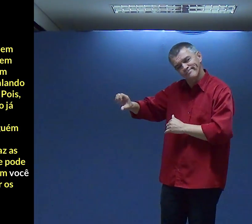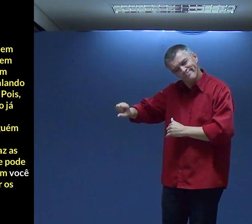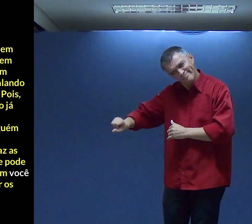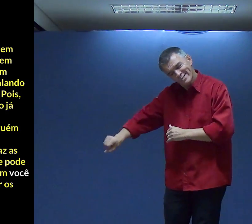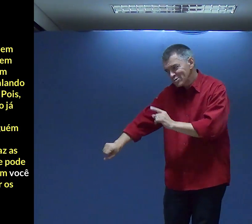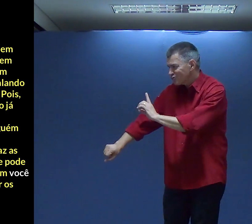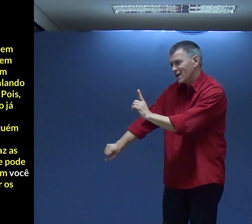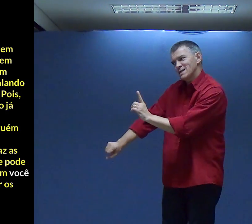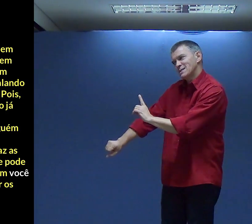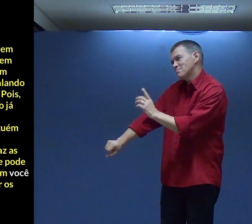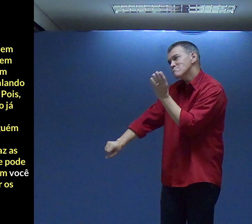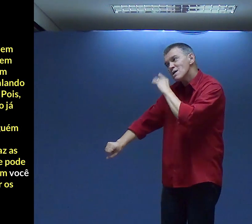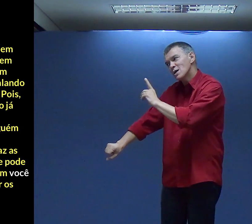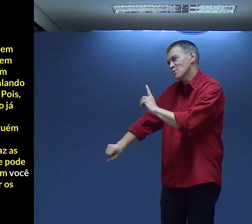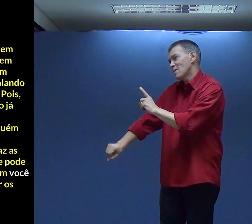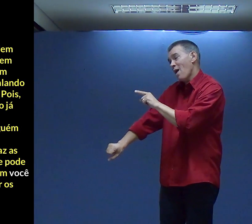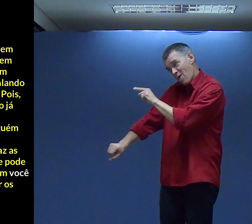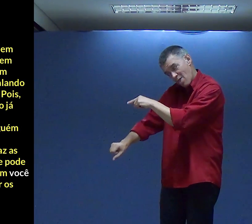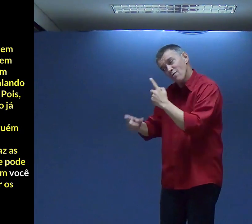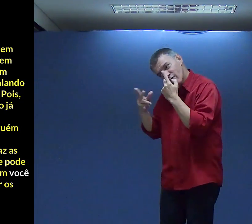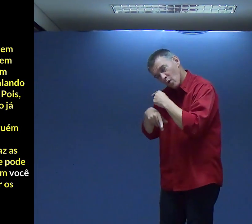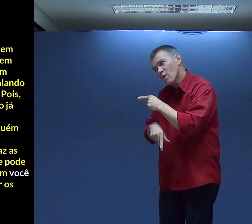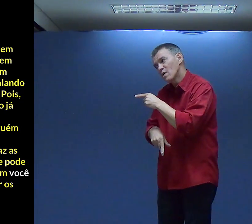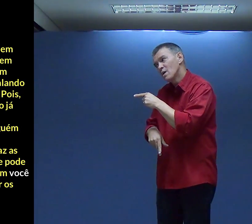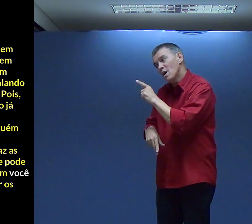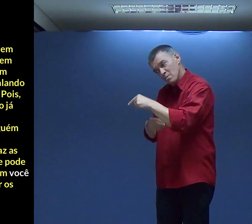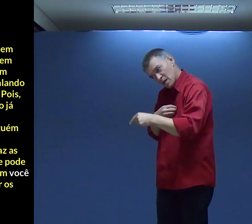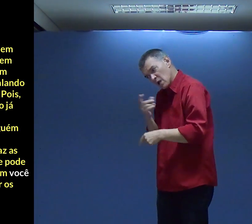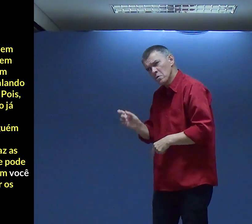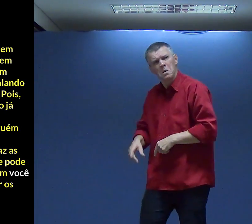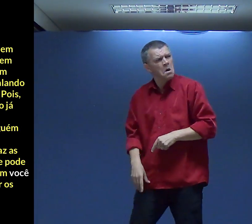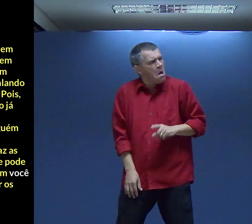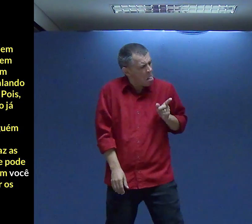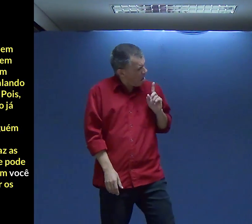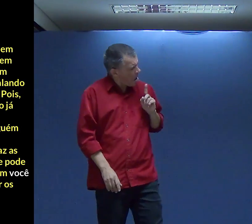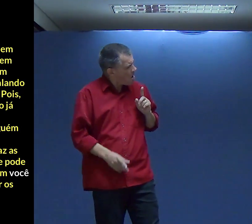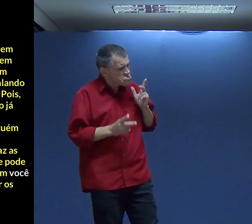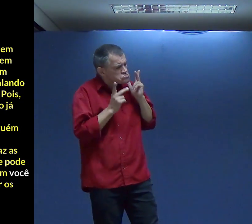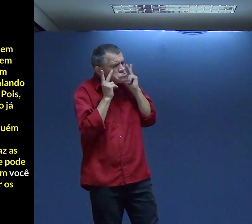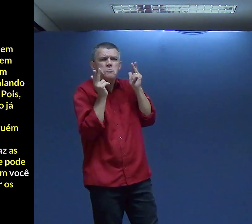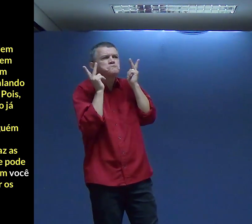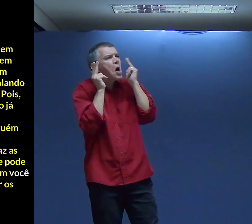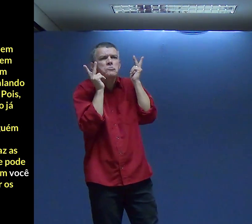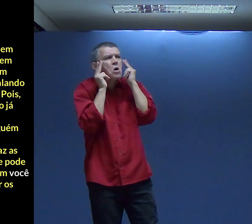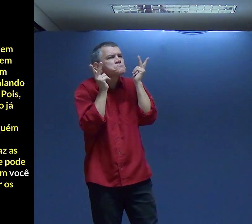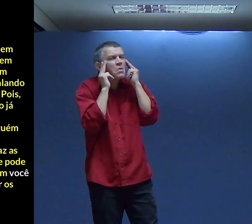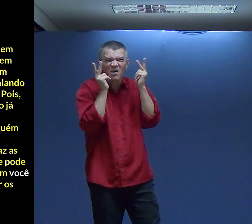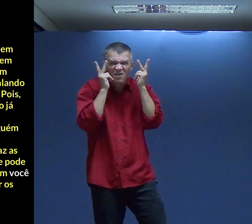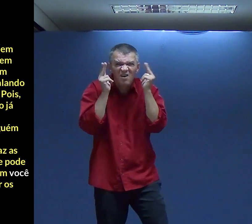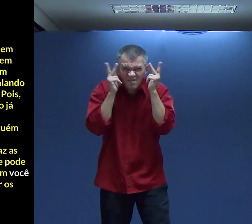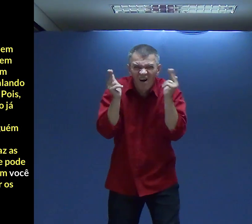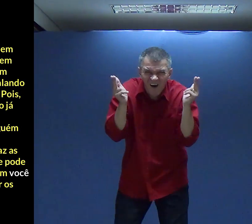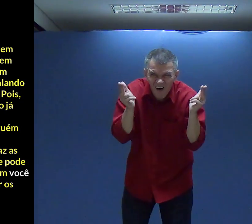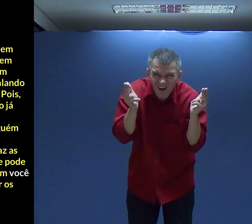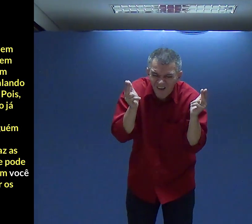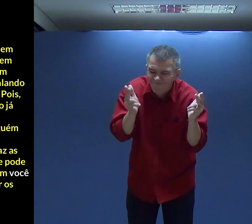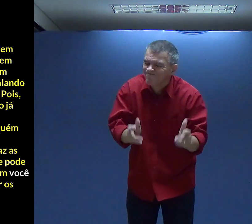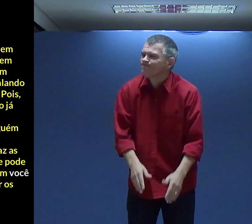Ah Não Não Você não pode Falar mal dela Não é Não Não é Falar mal É normal